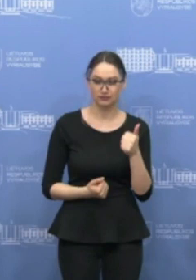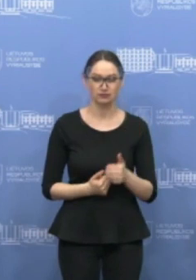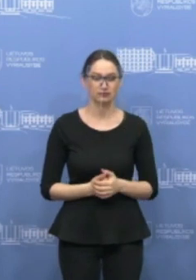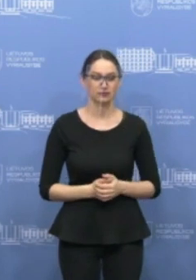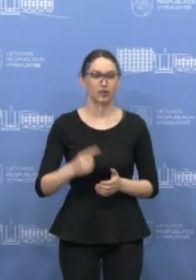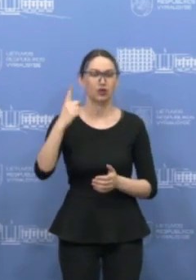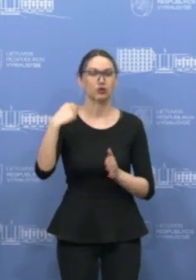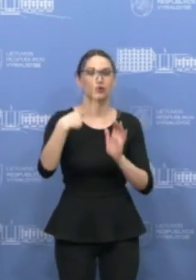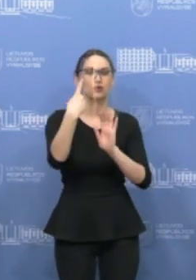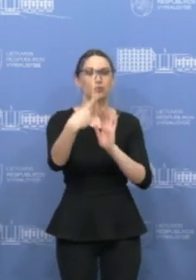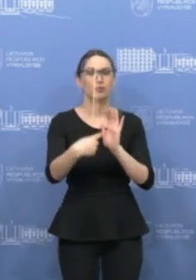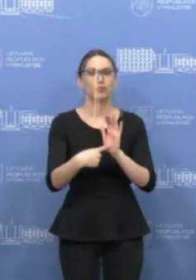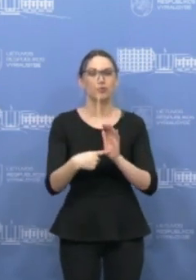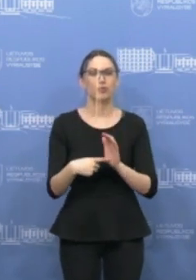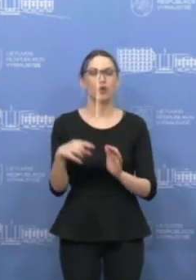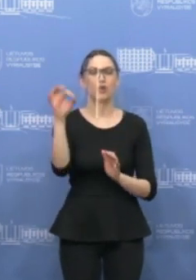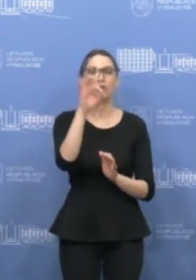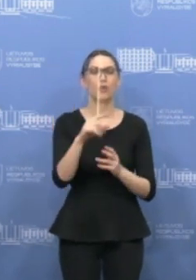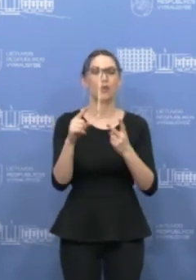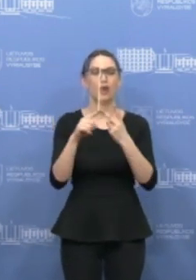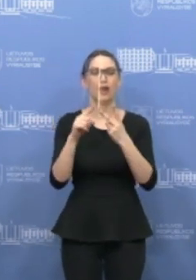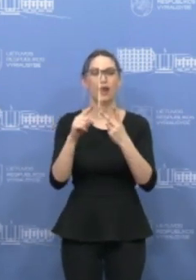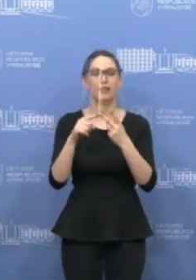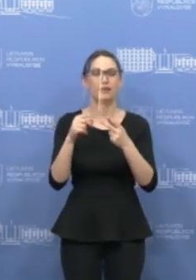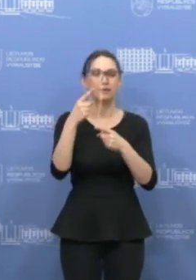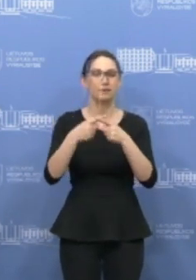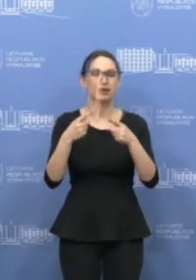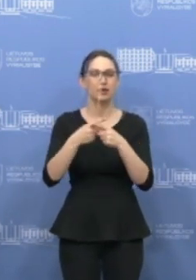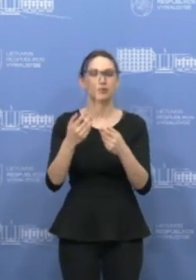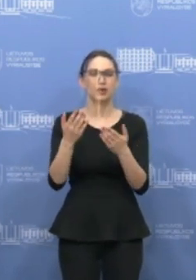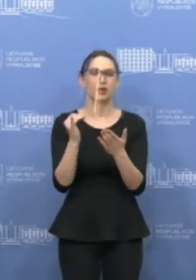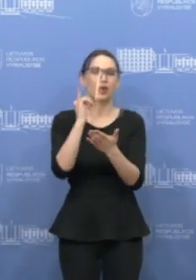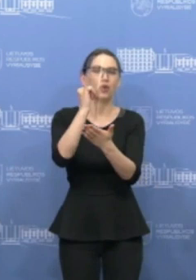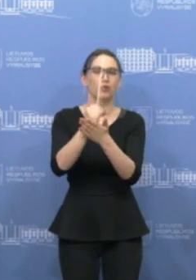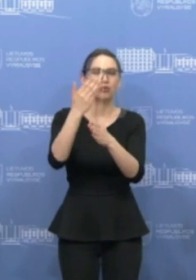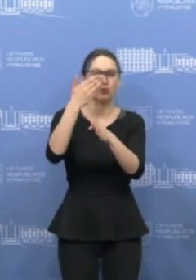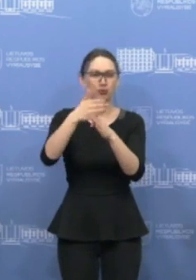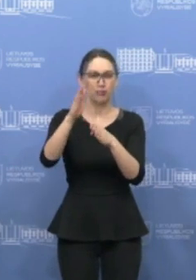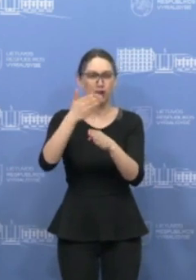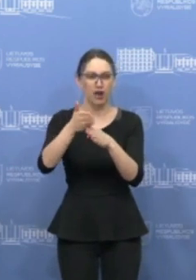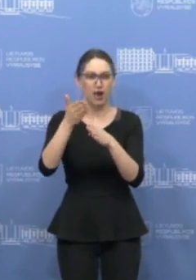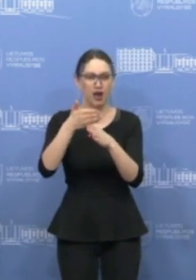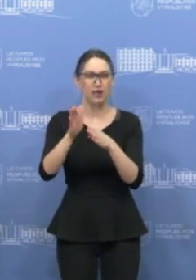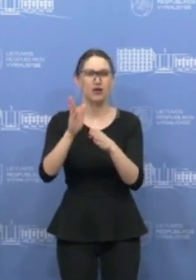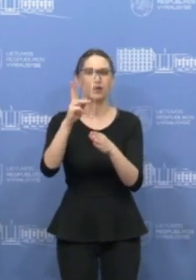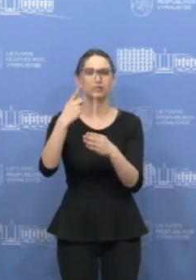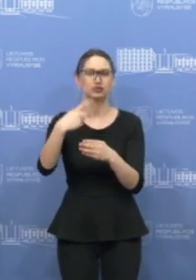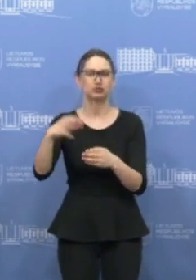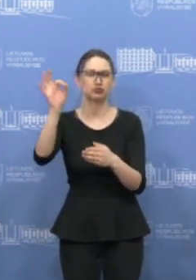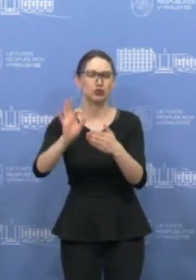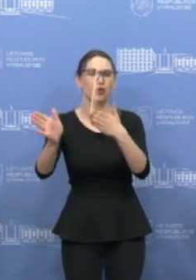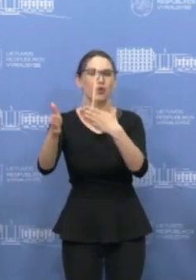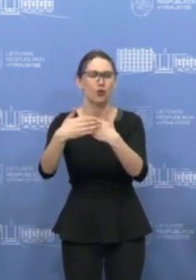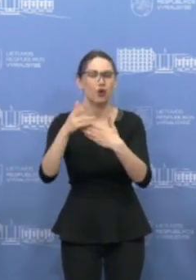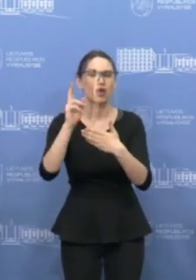Noriu paklausti dėl jūsų pristatytas antros priemonės lengvatinės paskolos įmonėms, kurios visas apyvartas prarado. Gal turite